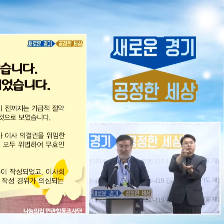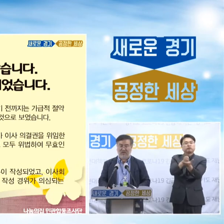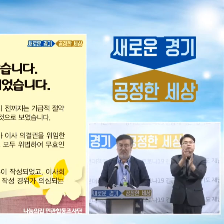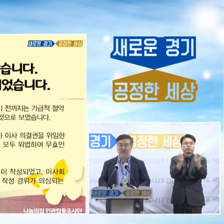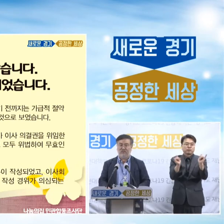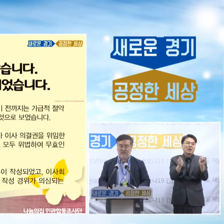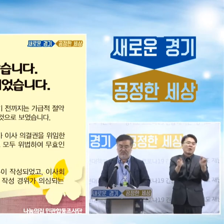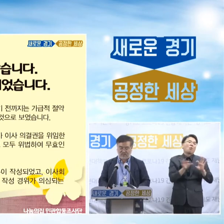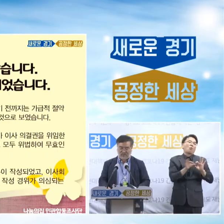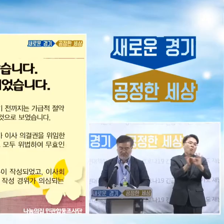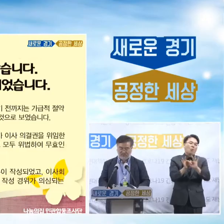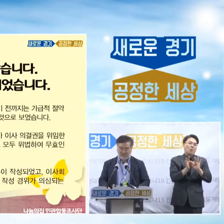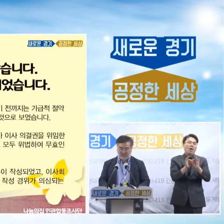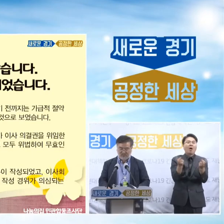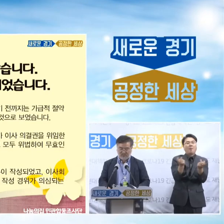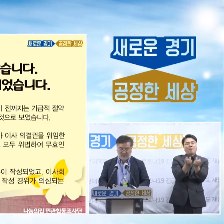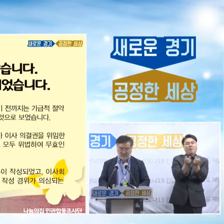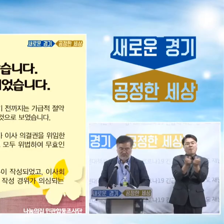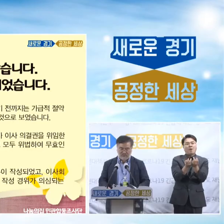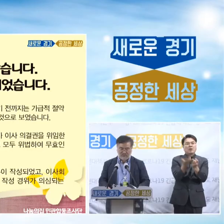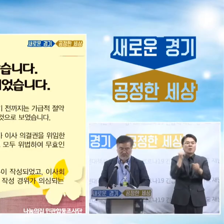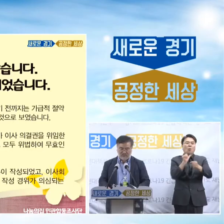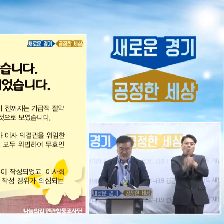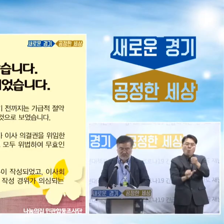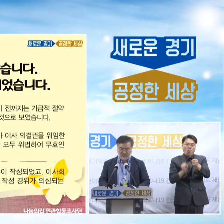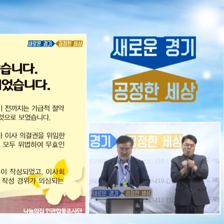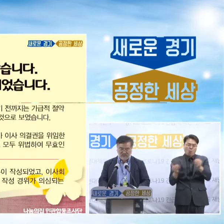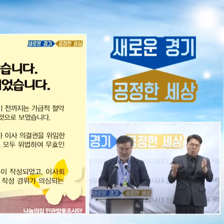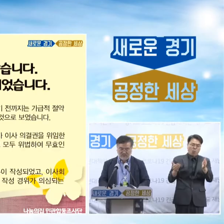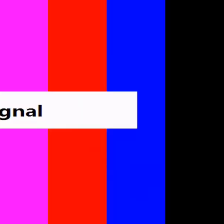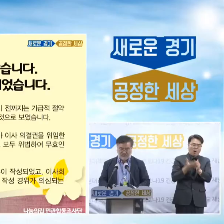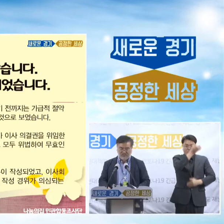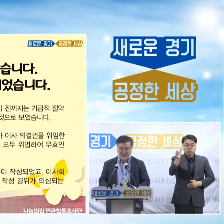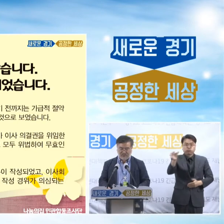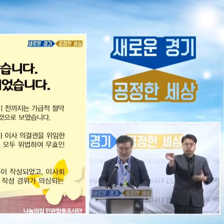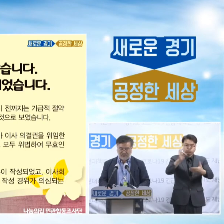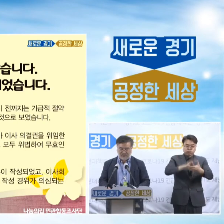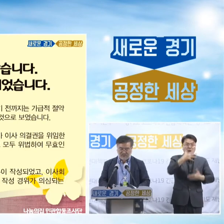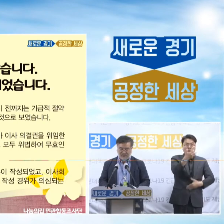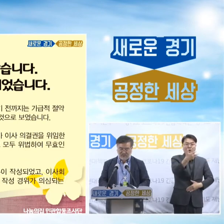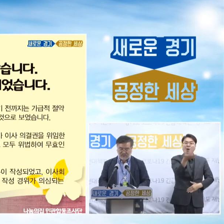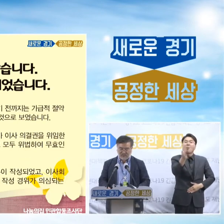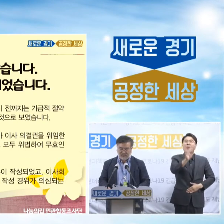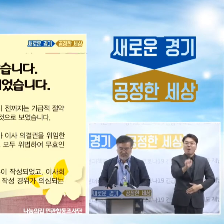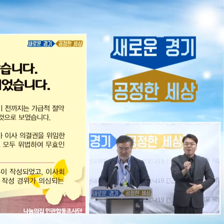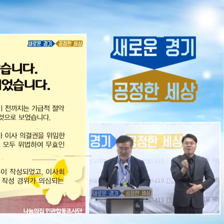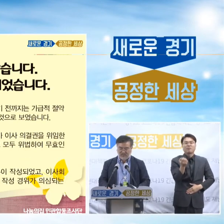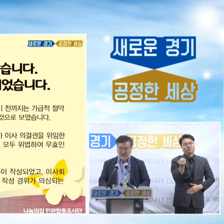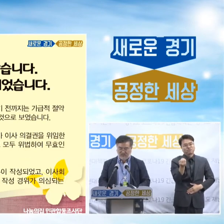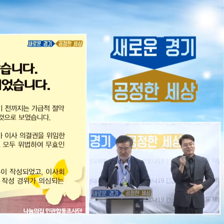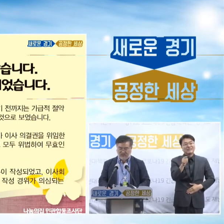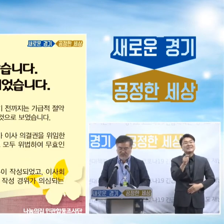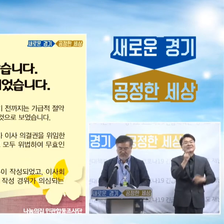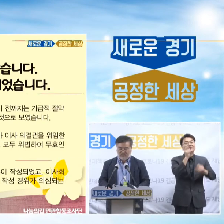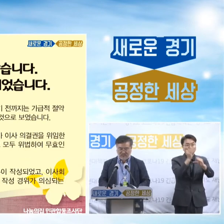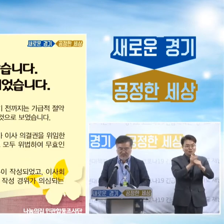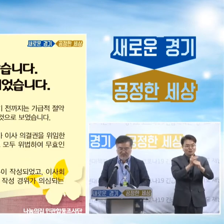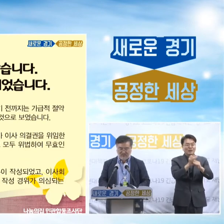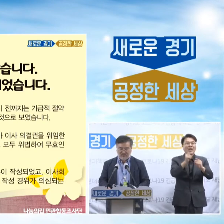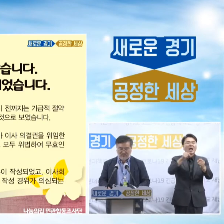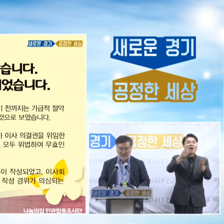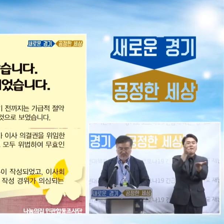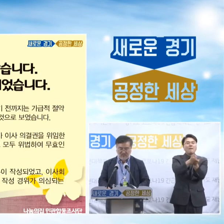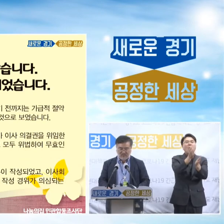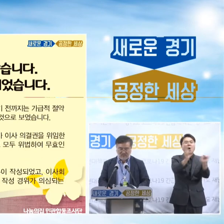이와 같은 방법으로 지난 5년간 모집한 후원금 8억원 이 가운데서 운영법인이